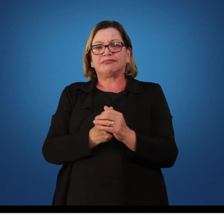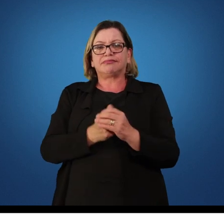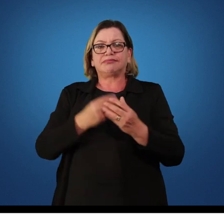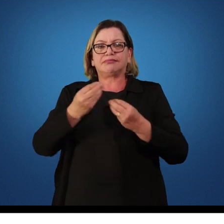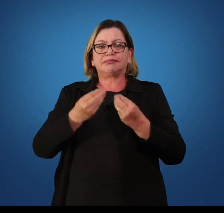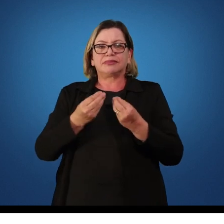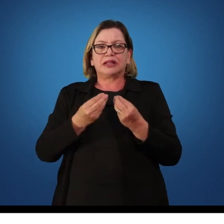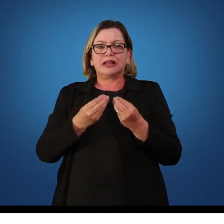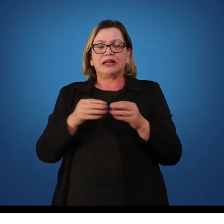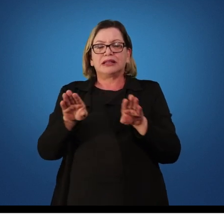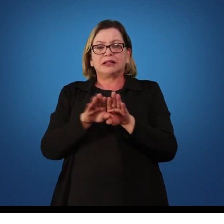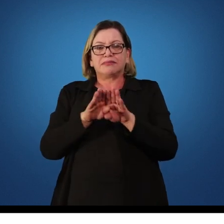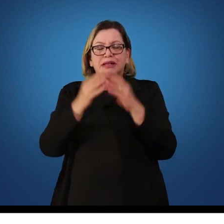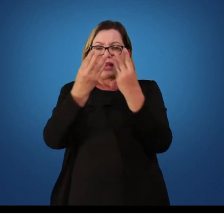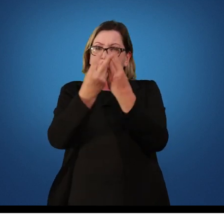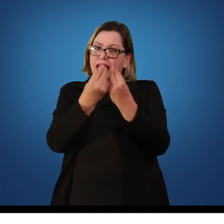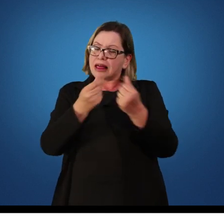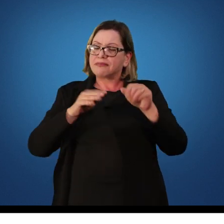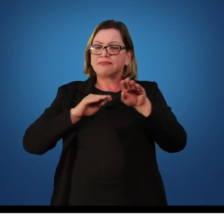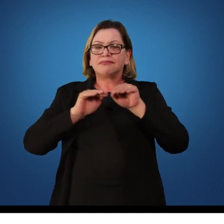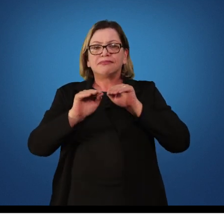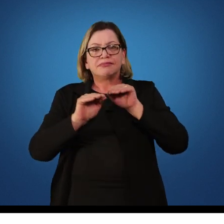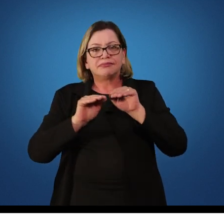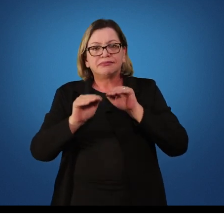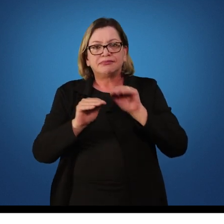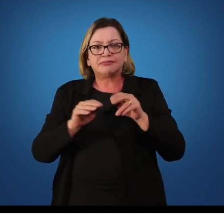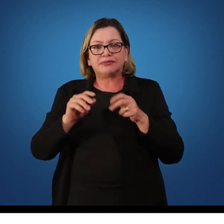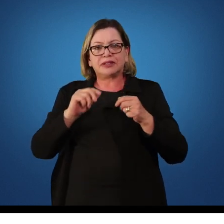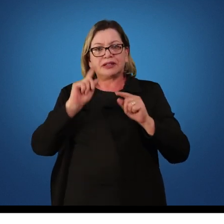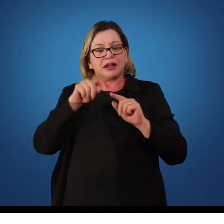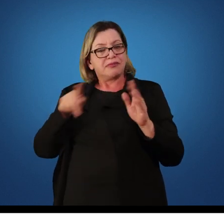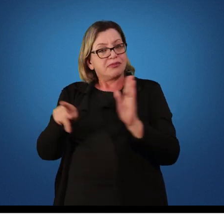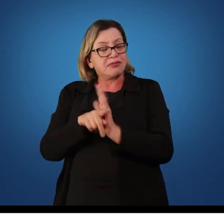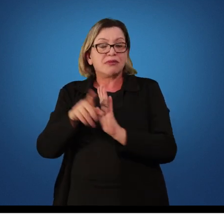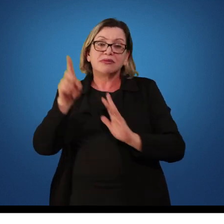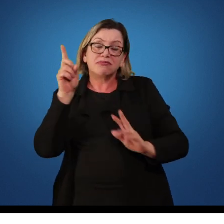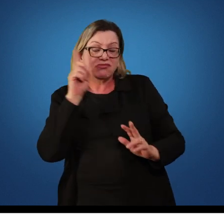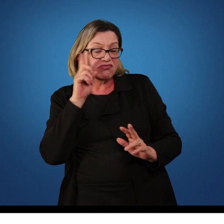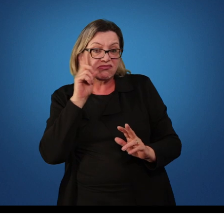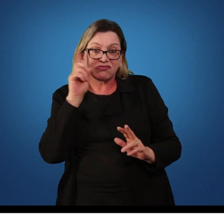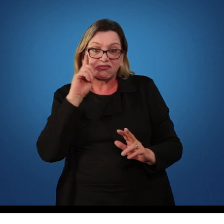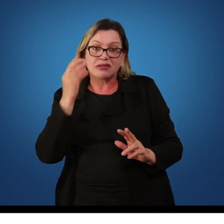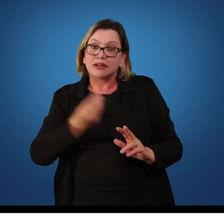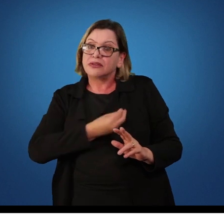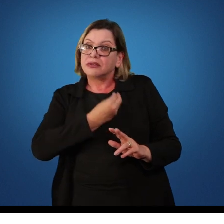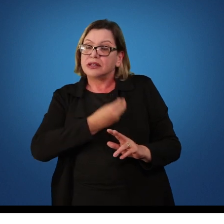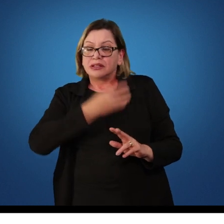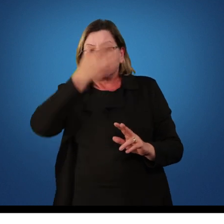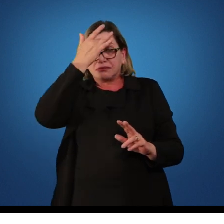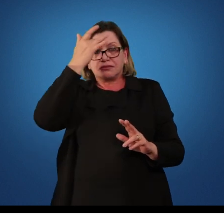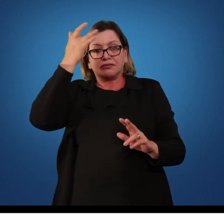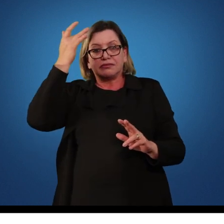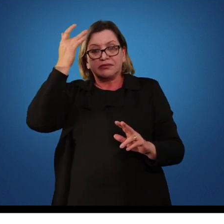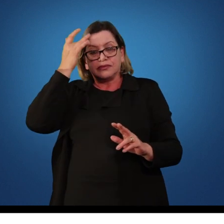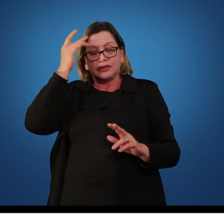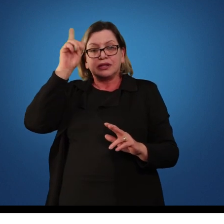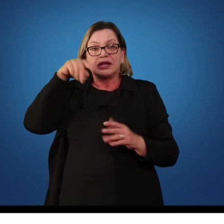As habilidades motoras, elas fazem parte do nosso dia a dia, do nosso cotidiano, são consideradas atividades da vida